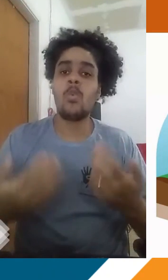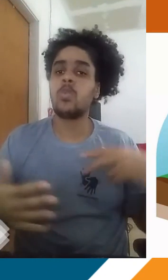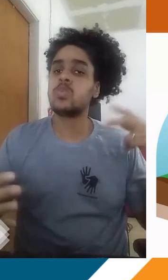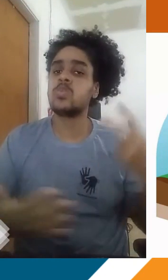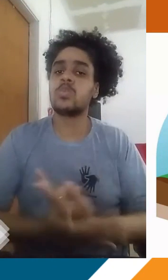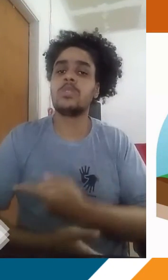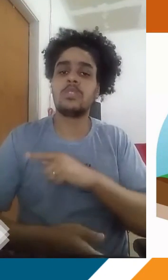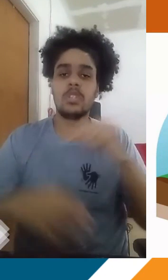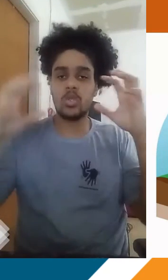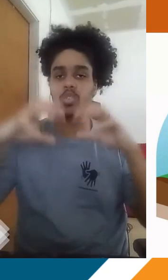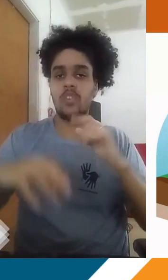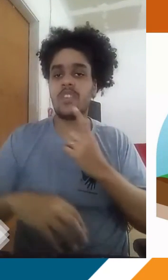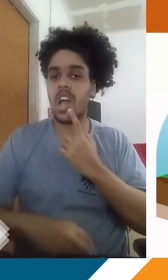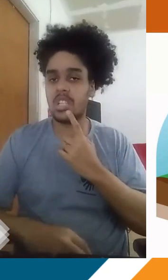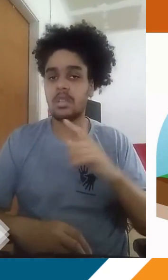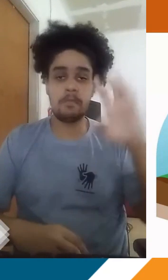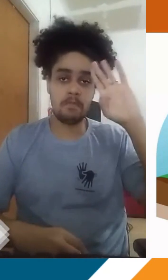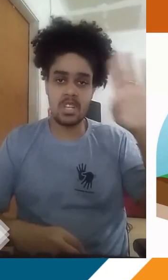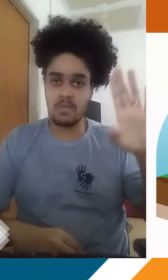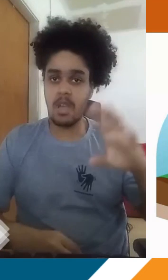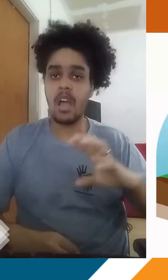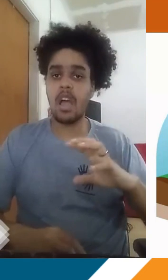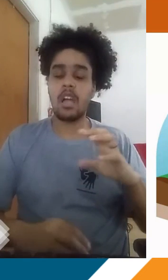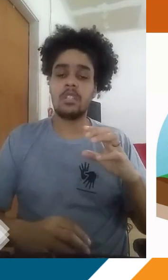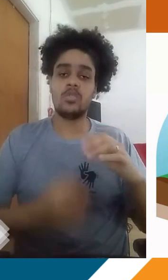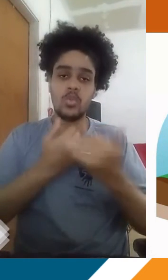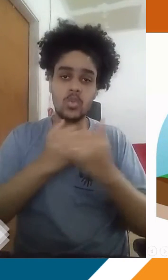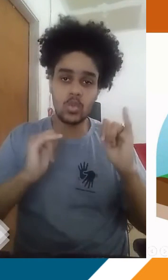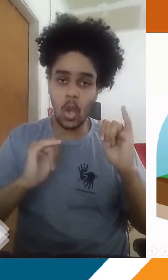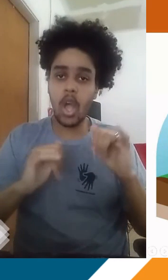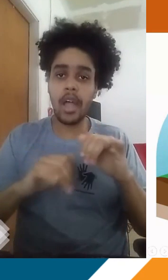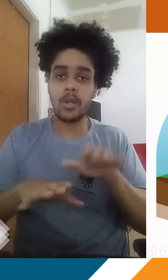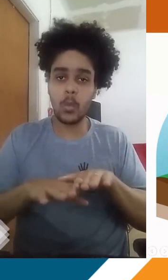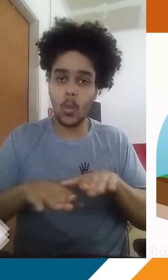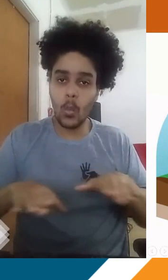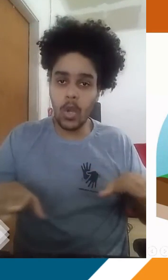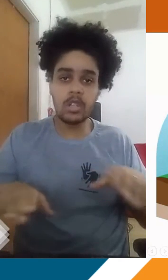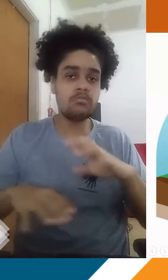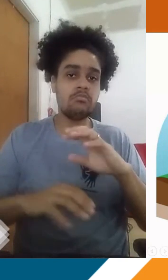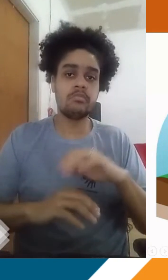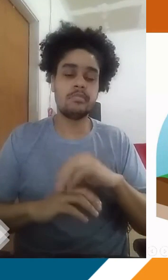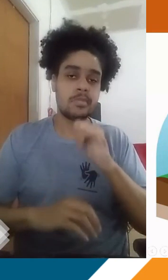ser as consequências, Monique, dessa chuva ácida? Principalmente impactos sobre superfícies como um todo.